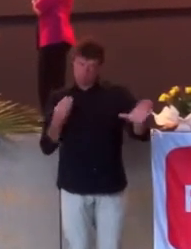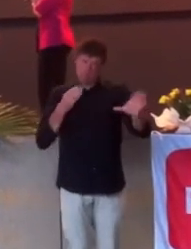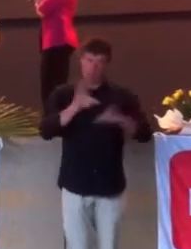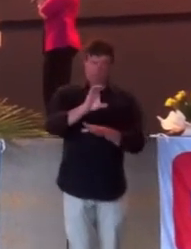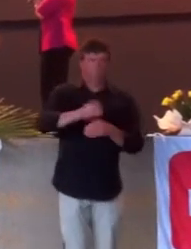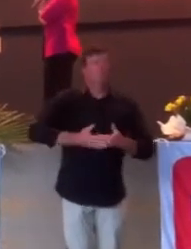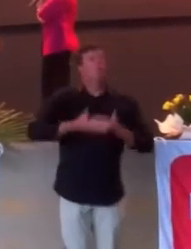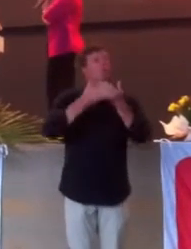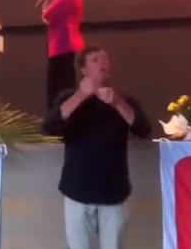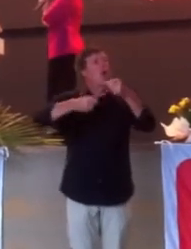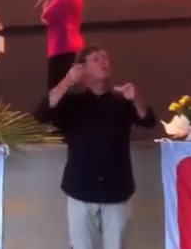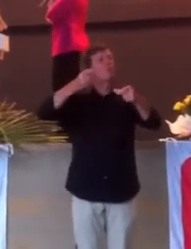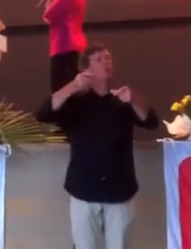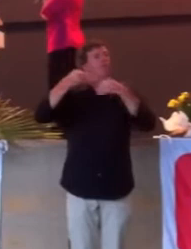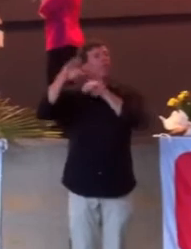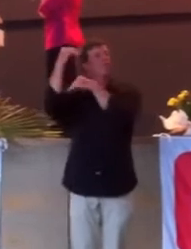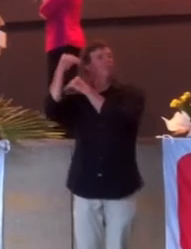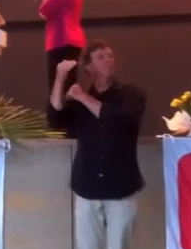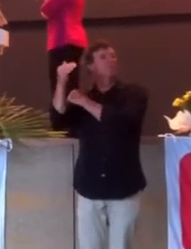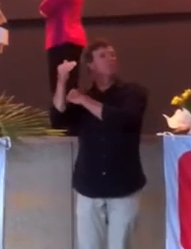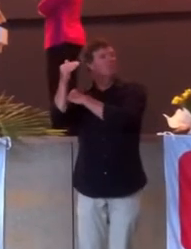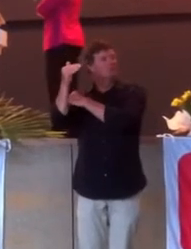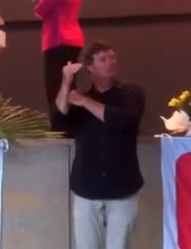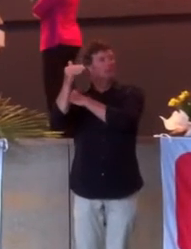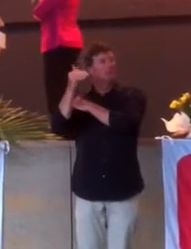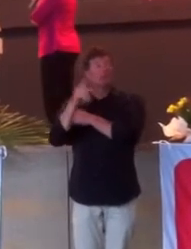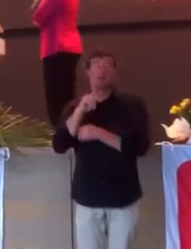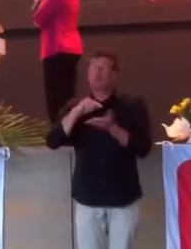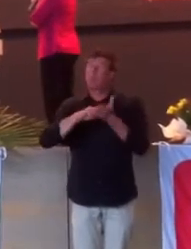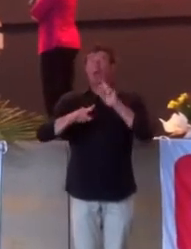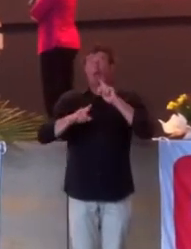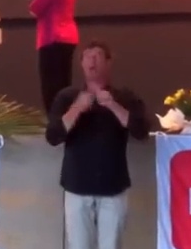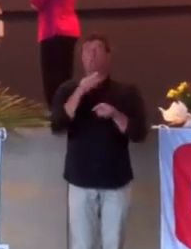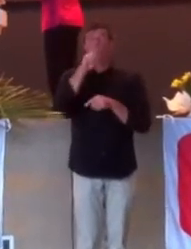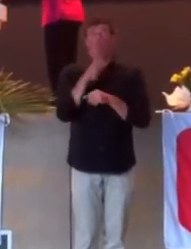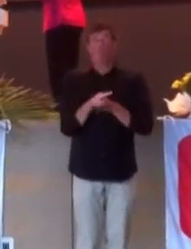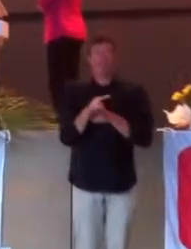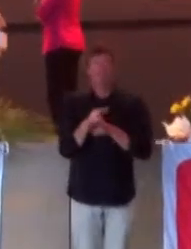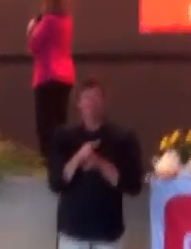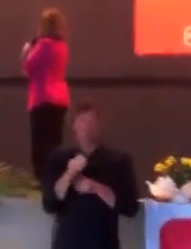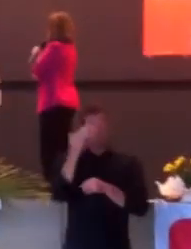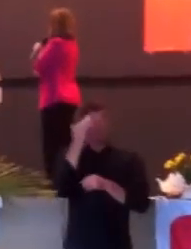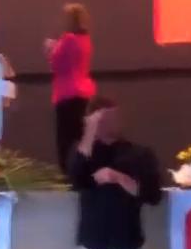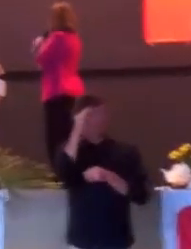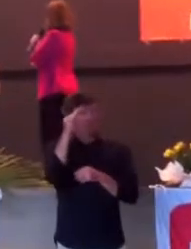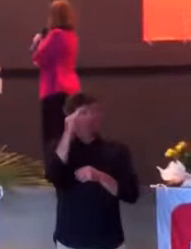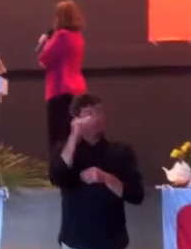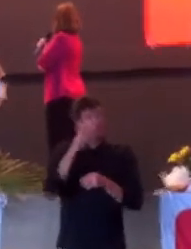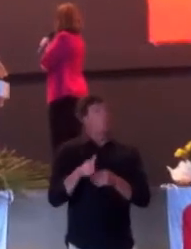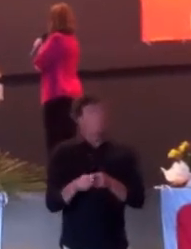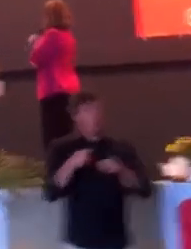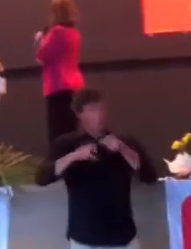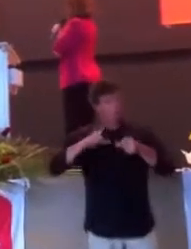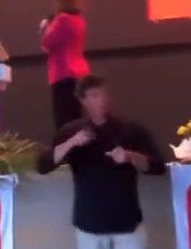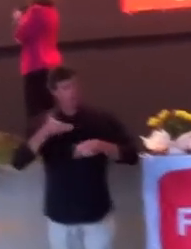exportatrices qui souffrent aujourd'hui, il y a un élément qui doit être absolument vital, il ne soutient pas l'entreprise sans qu'elle prenne des engagements